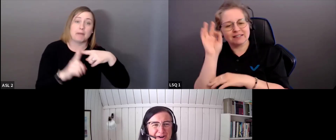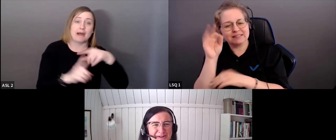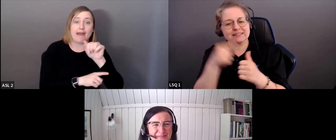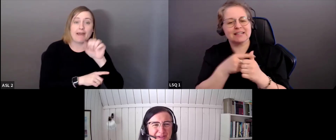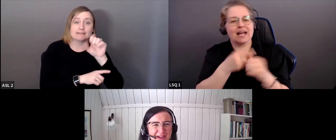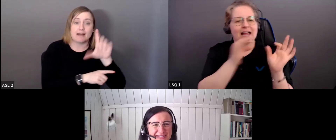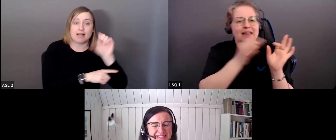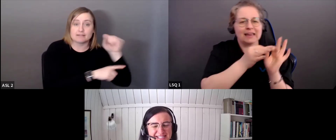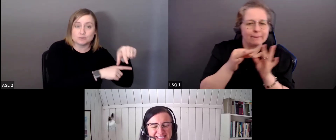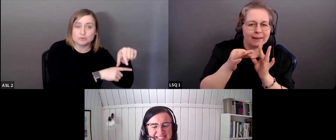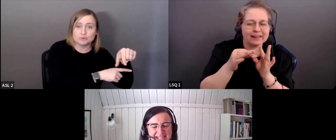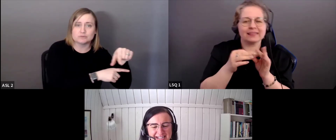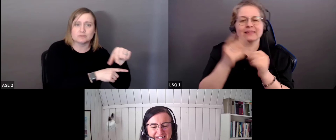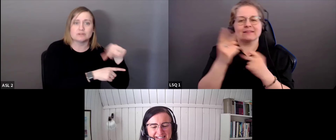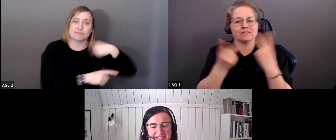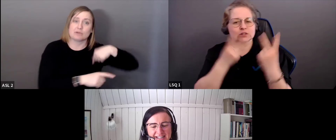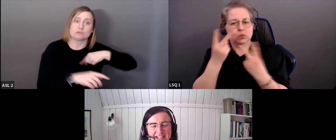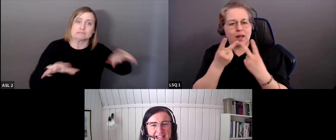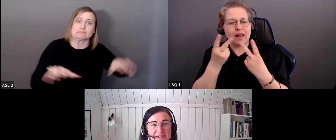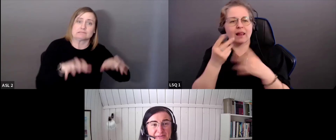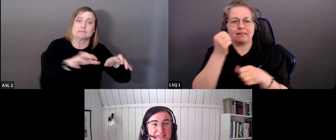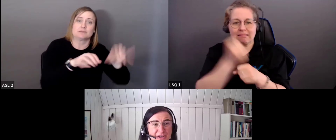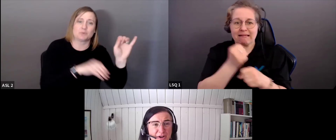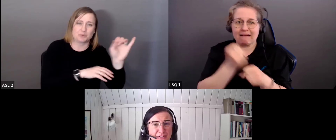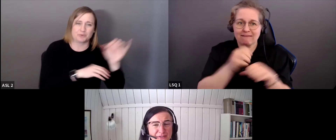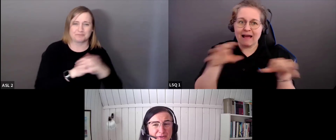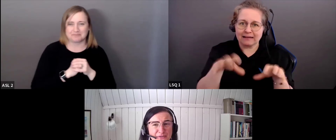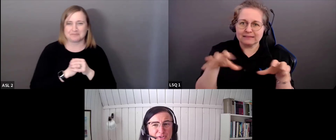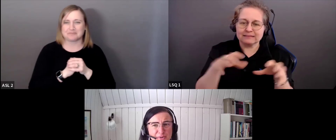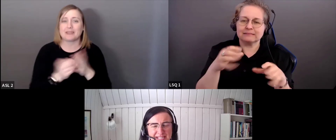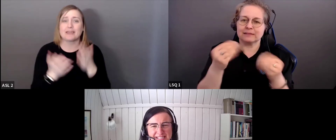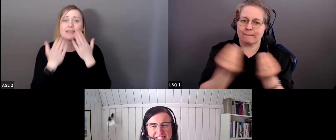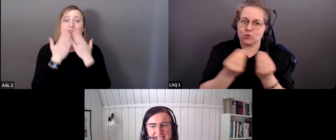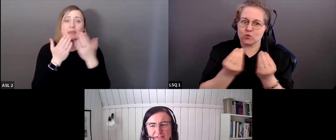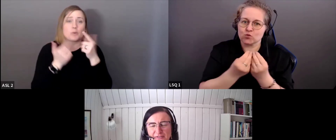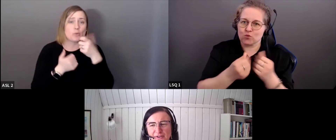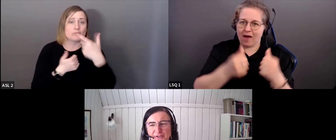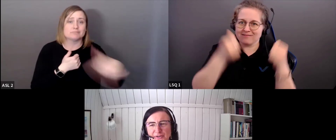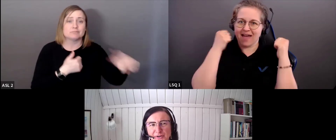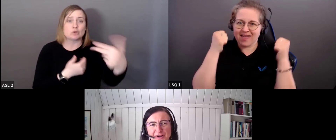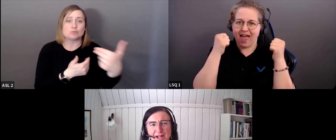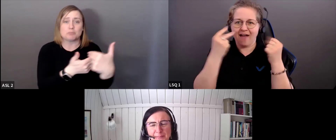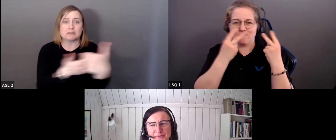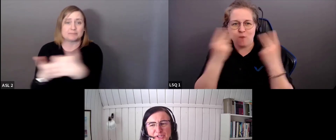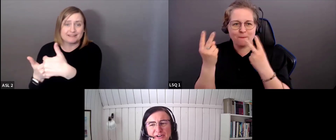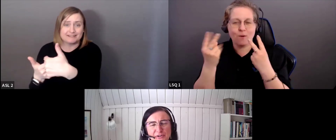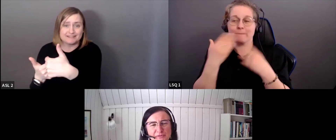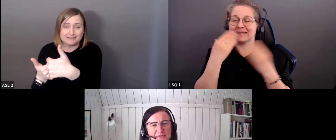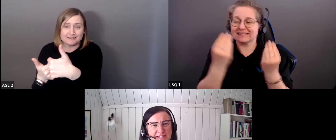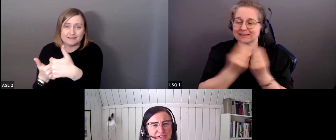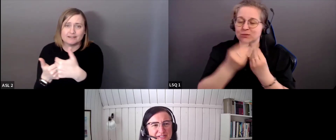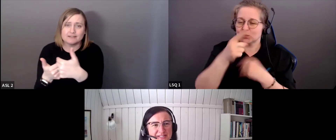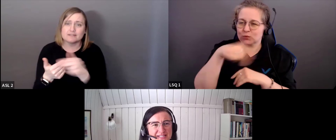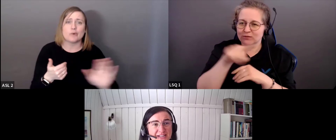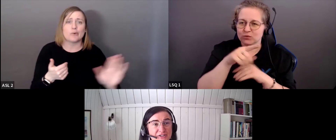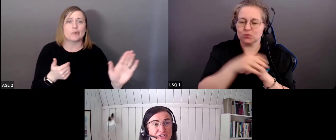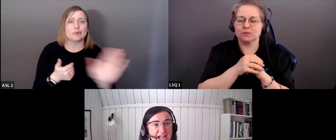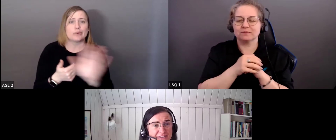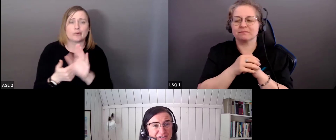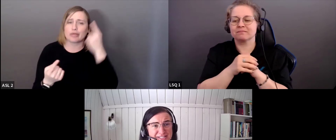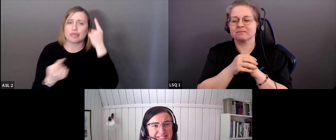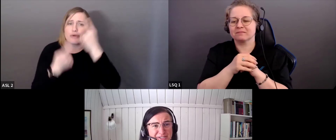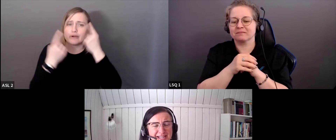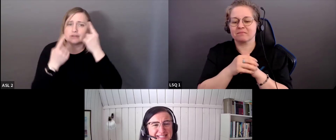l'interprétation visuelle. Ils travaillent dur en coulisses. Merci à vous tous d'avoir